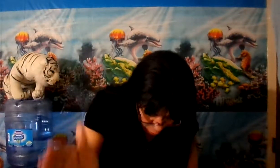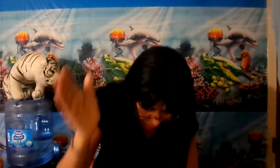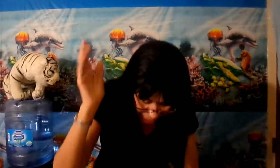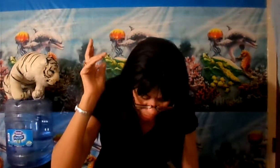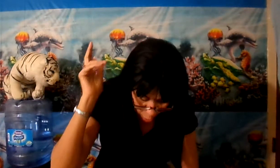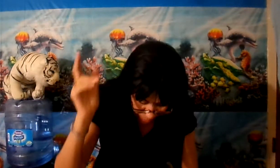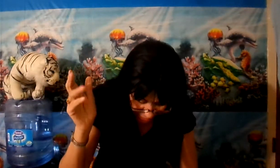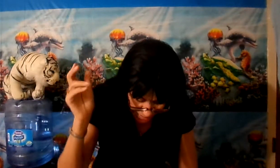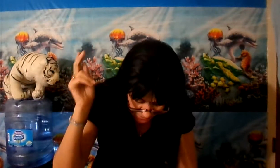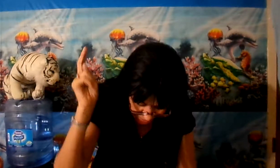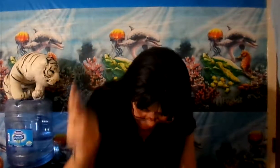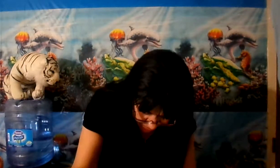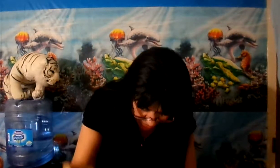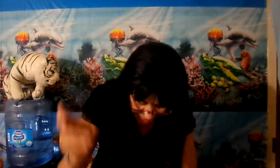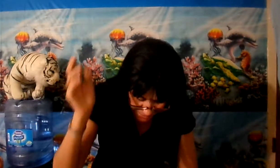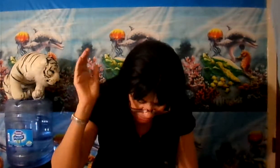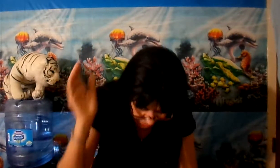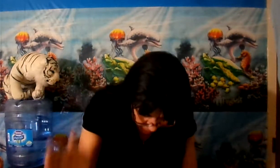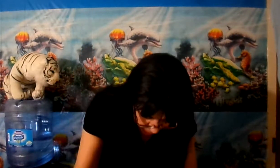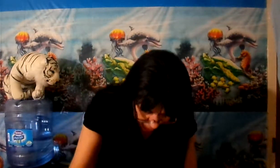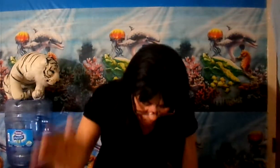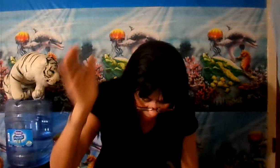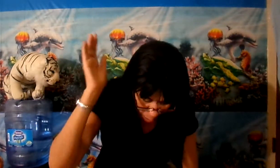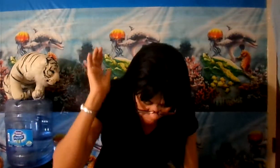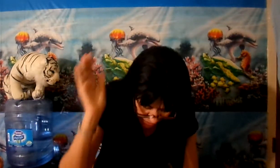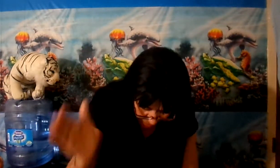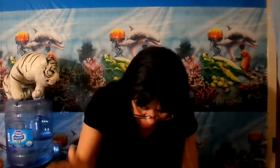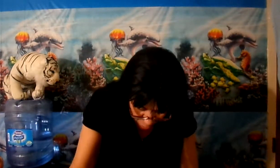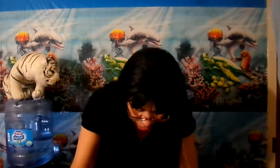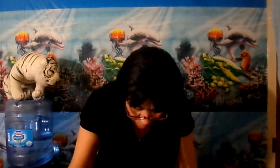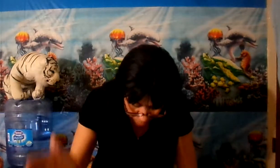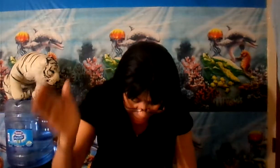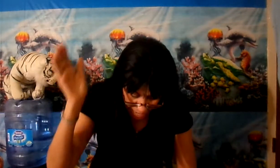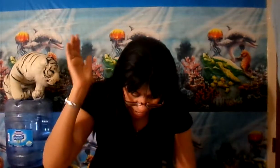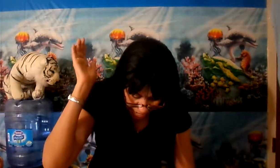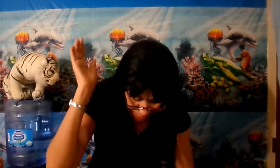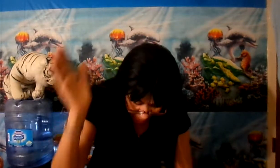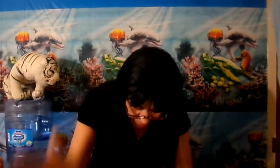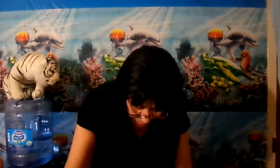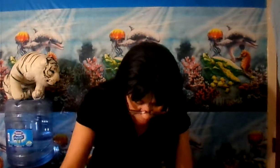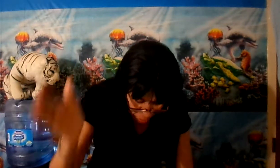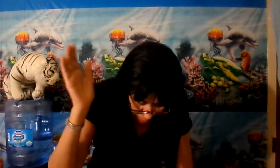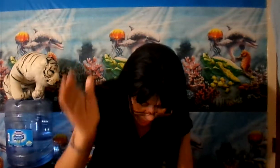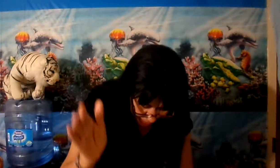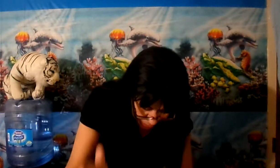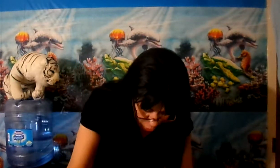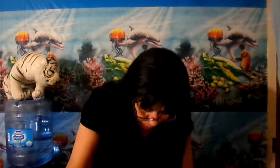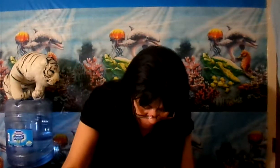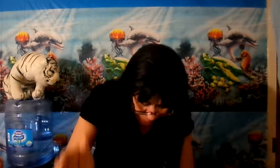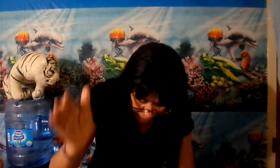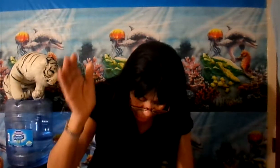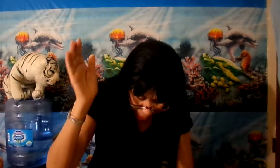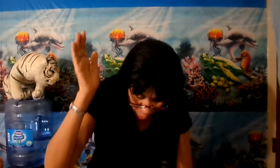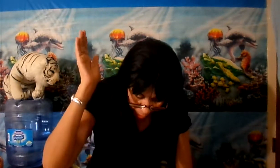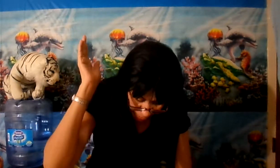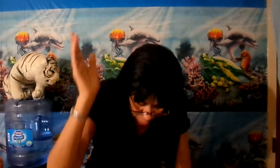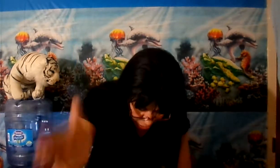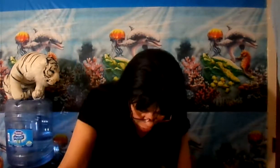desde el hombre hasta la bestia, hasta el reptil, aún las aves de los cielos, pues me arrepiento de haberlos hecho.